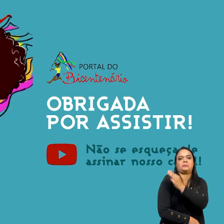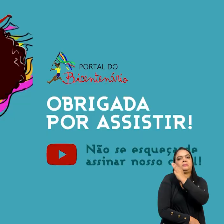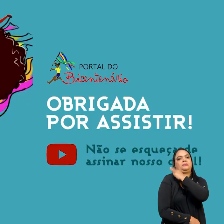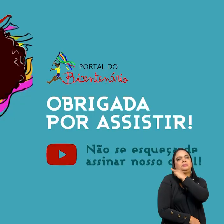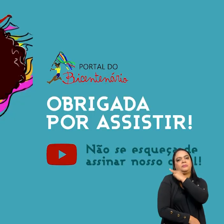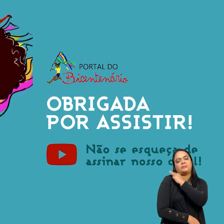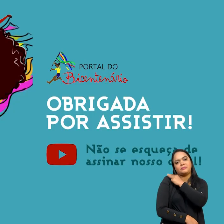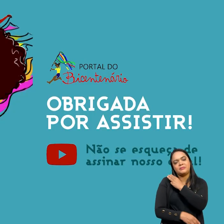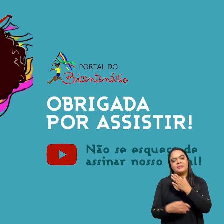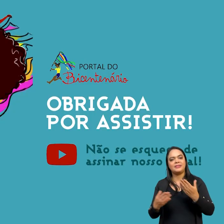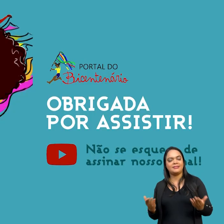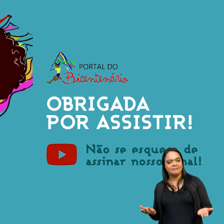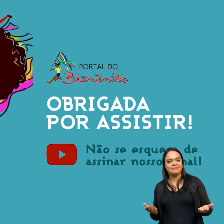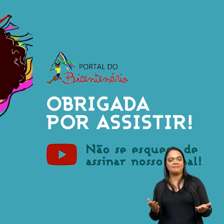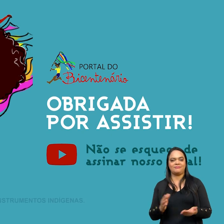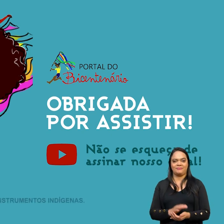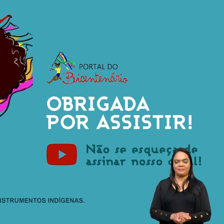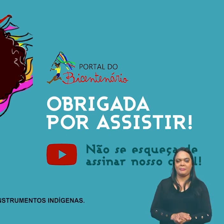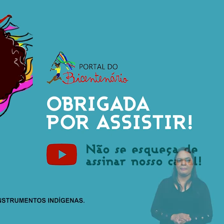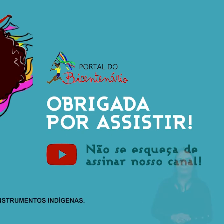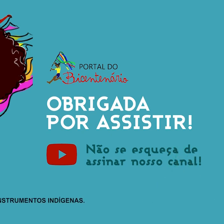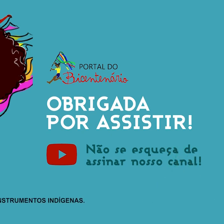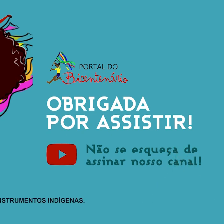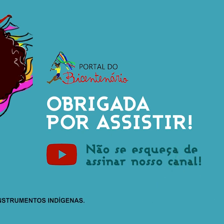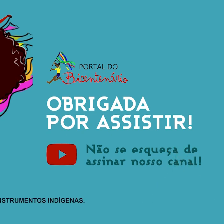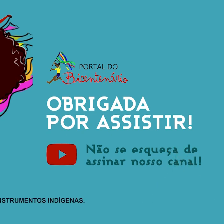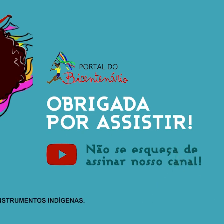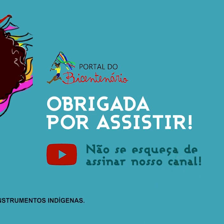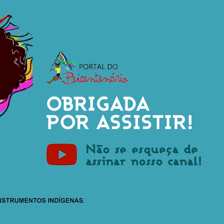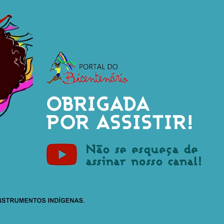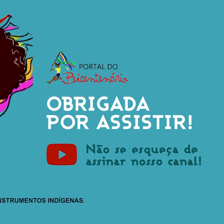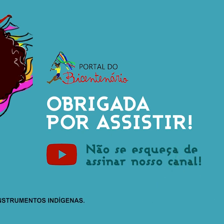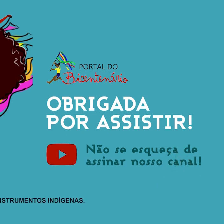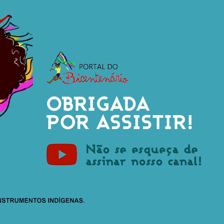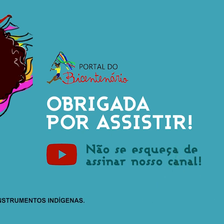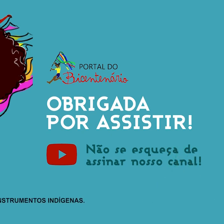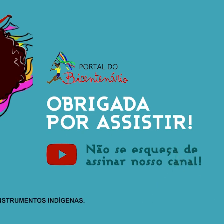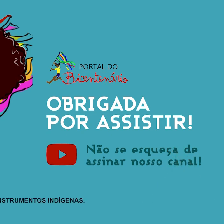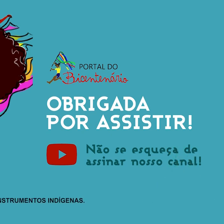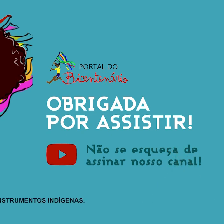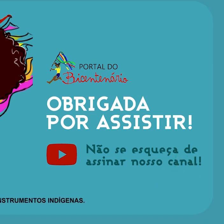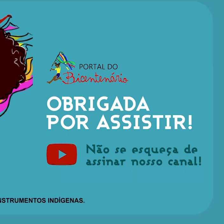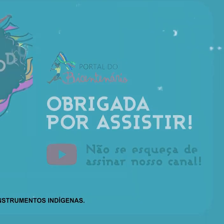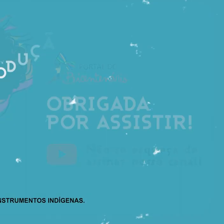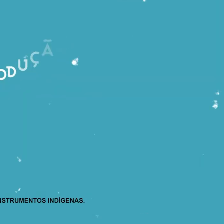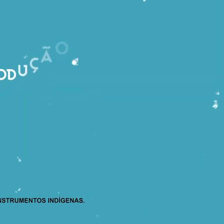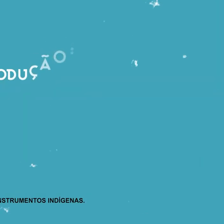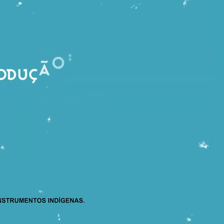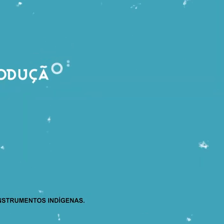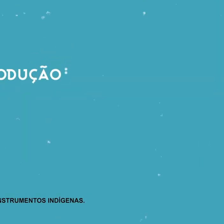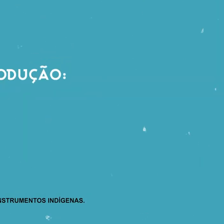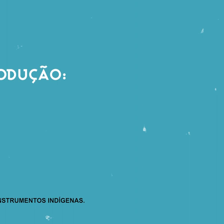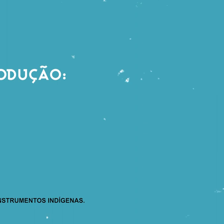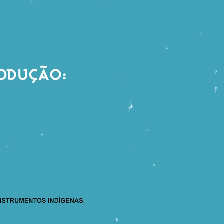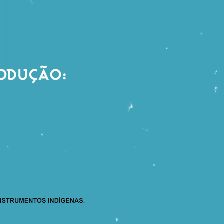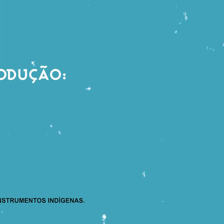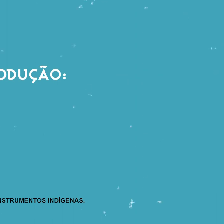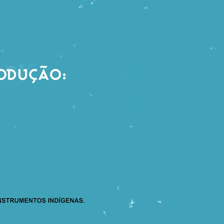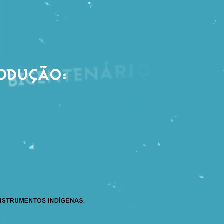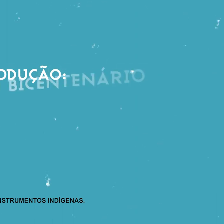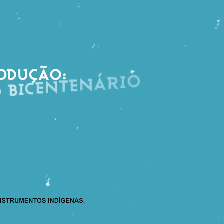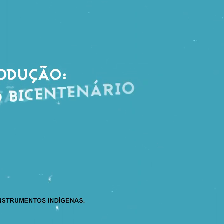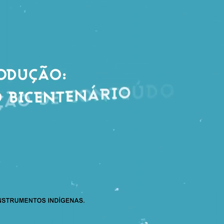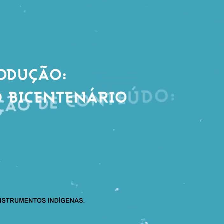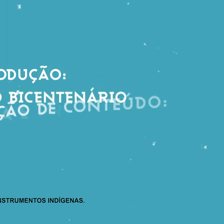coisas No do Bicentenário No Obrigada por assistir Não se esqueça De assinar Nosso canal Produção Portal do